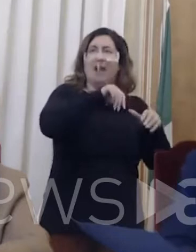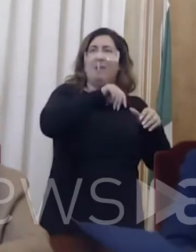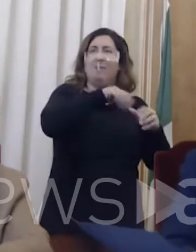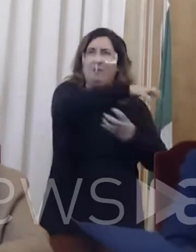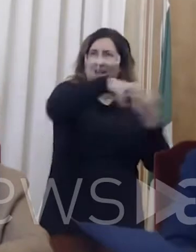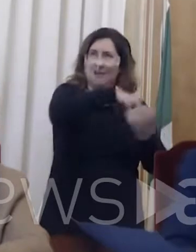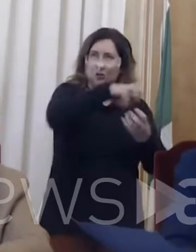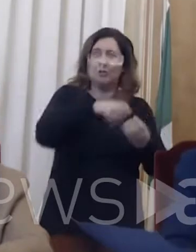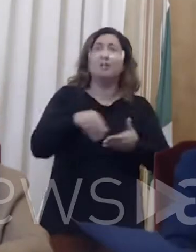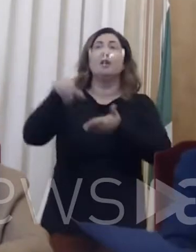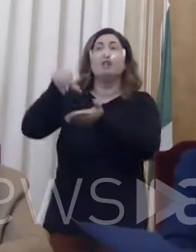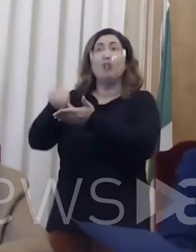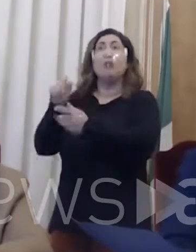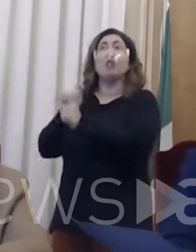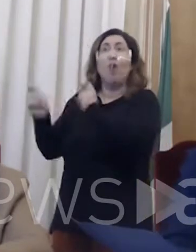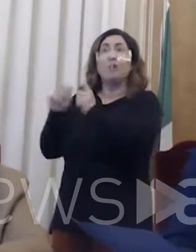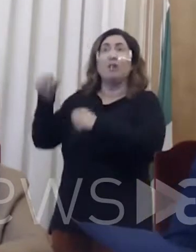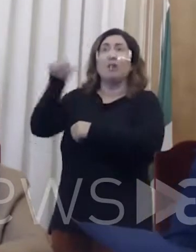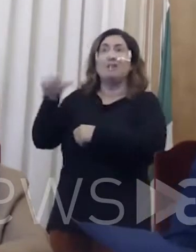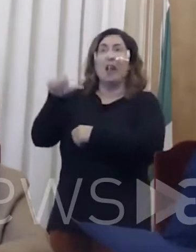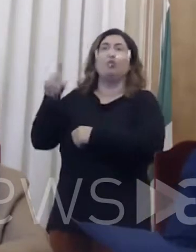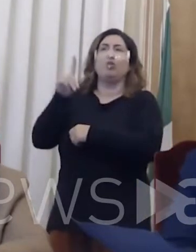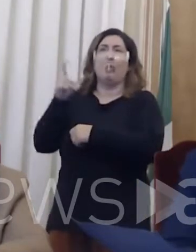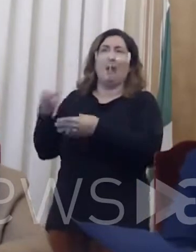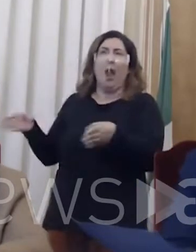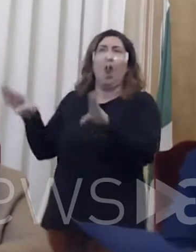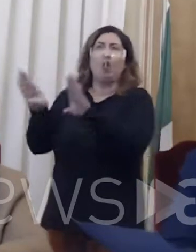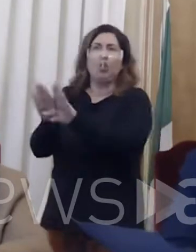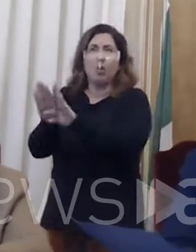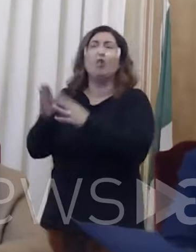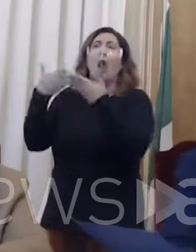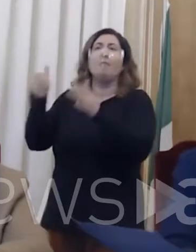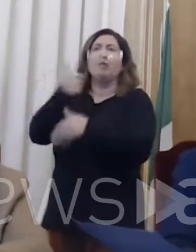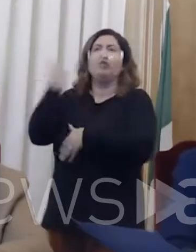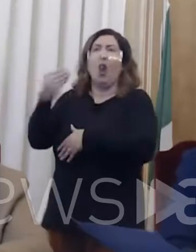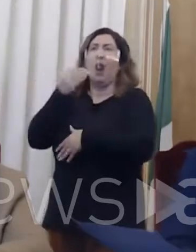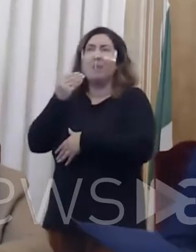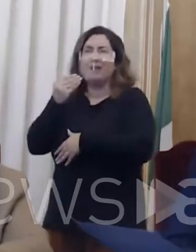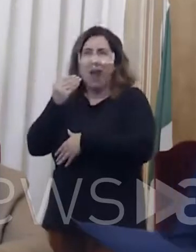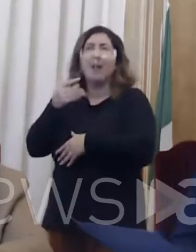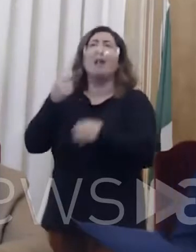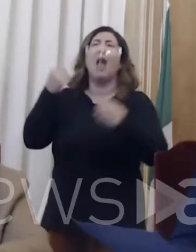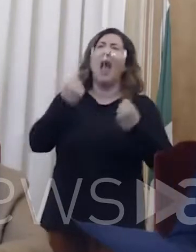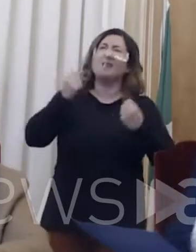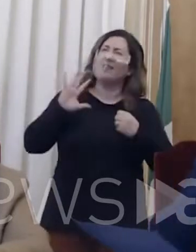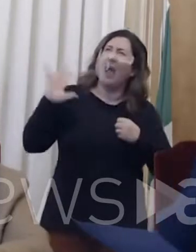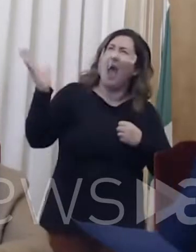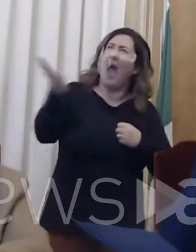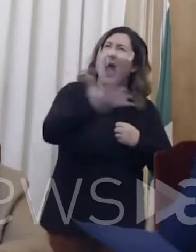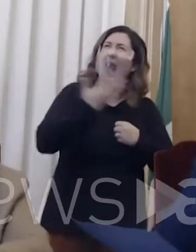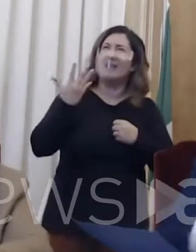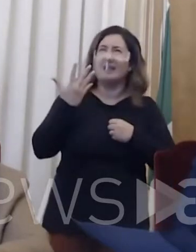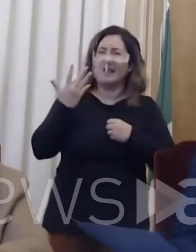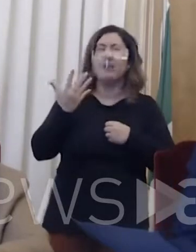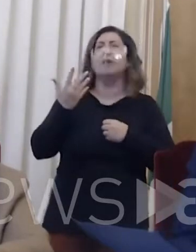commerciali sabato e domenica, chiusura a mezzanotte di tutte le attività come era già previsto, di disposizione che